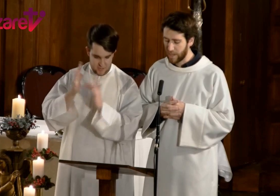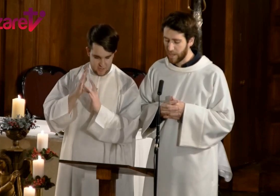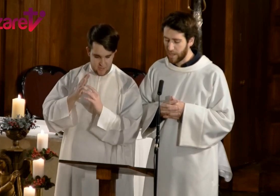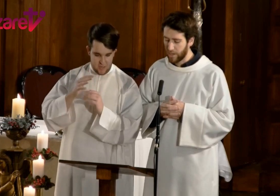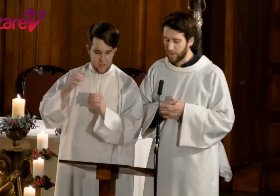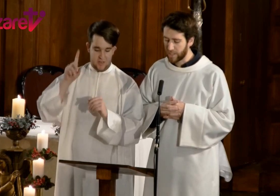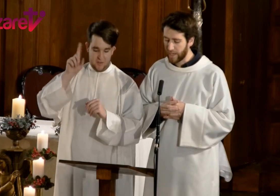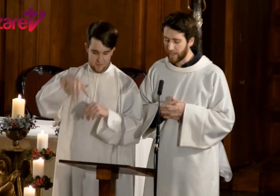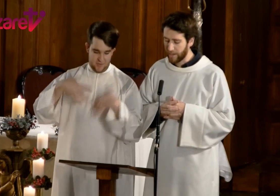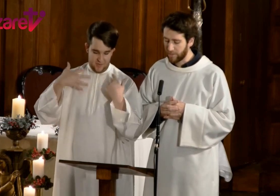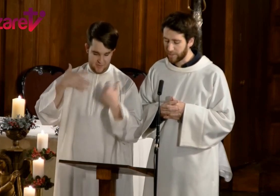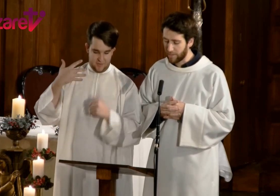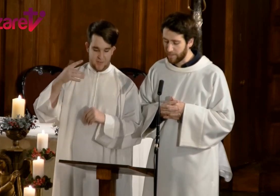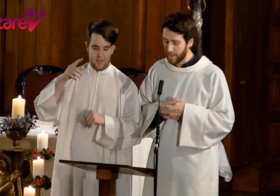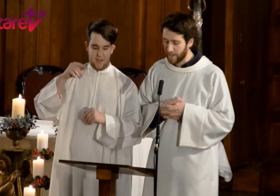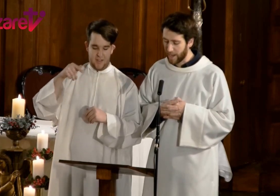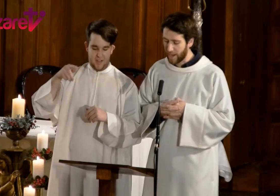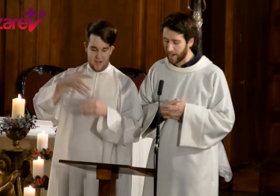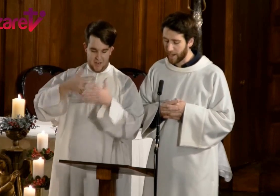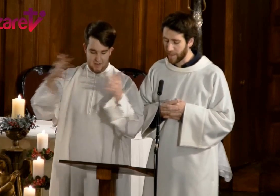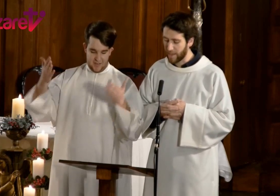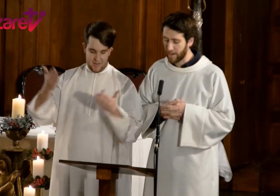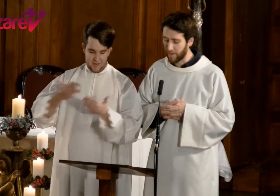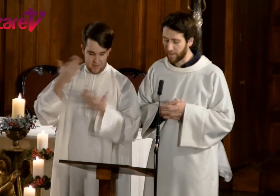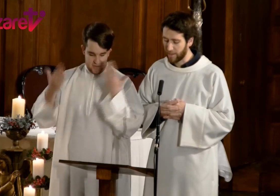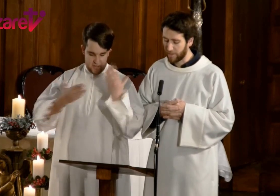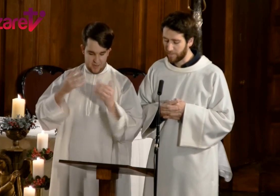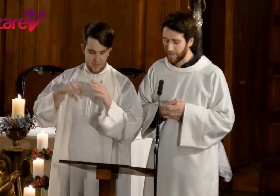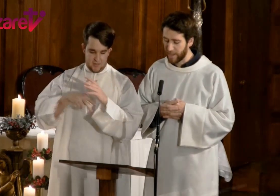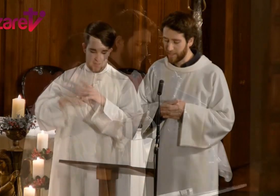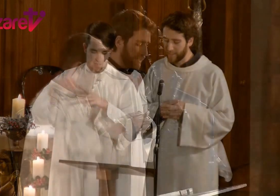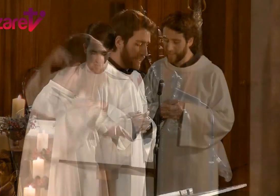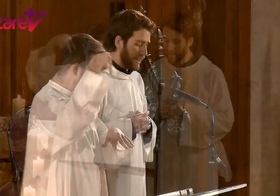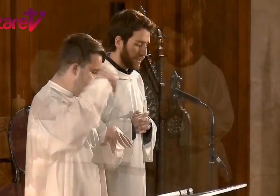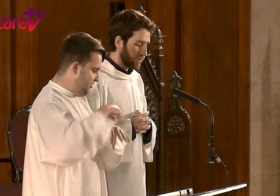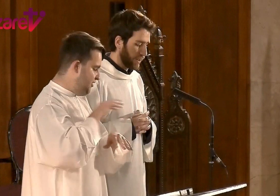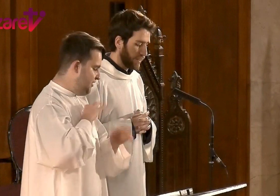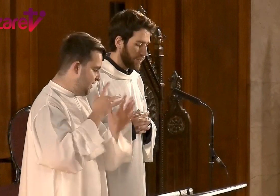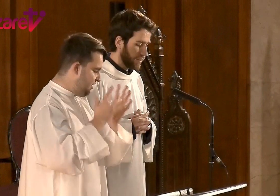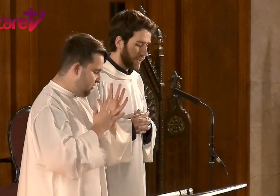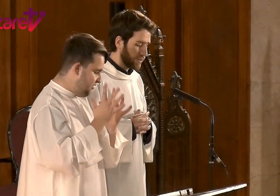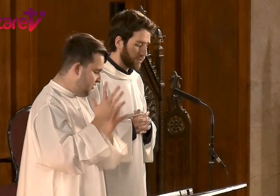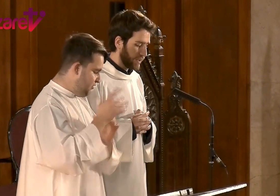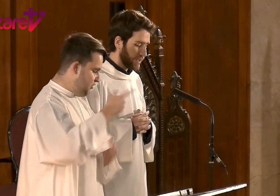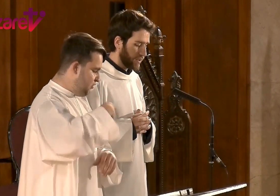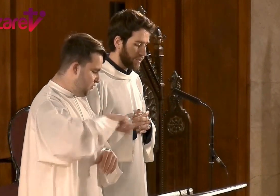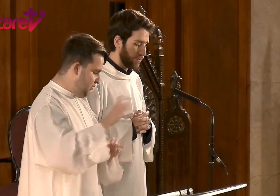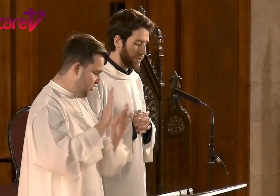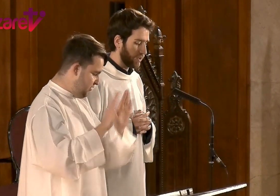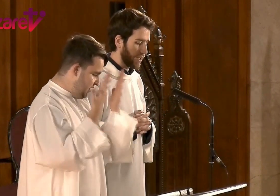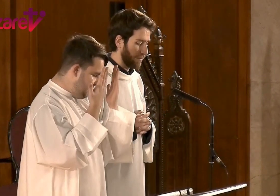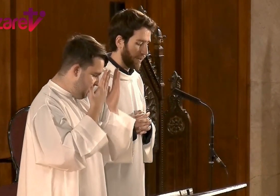nos alegraremos también en la gran celebración de la resurrección de Jesucristo, nuestro Salvador.